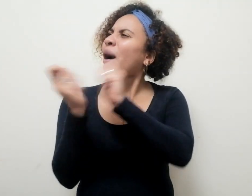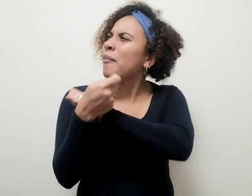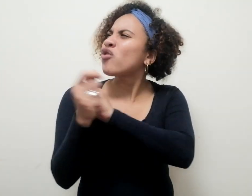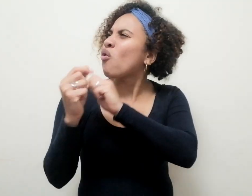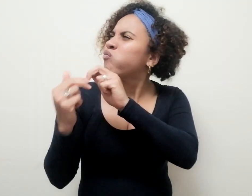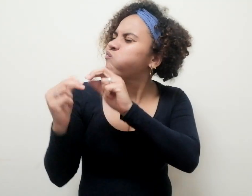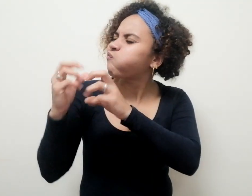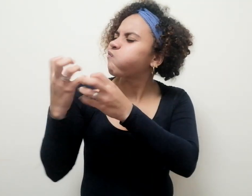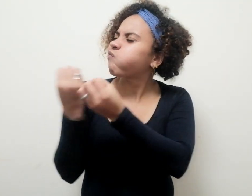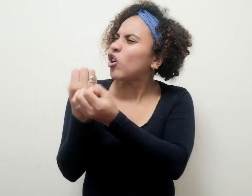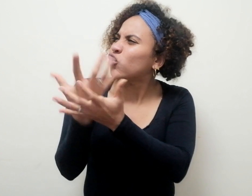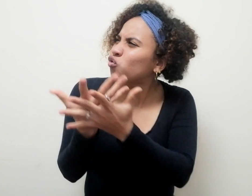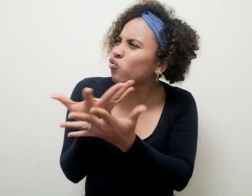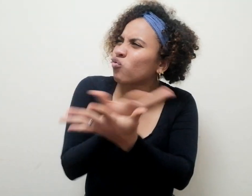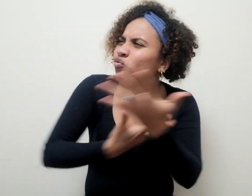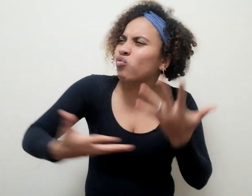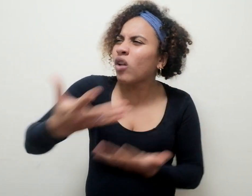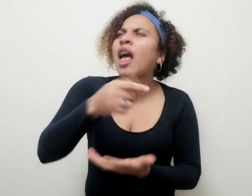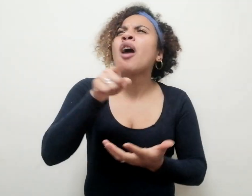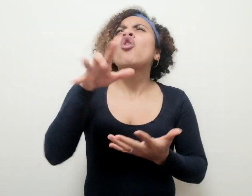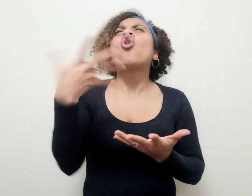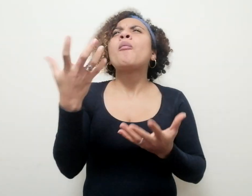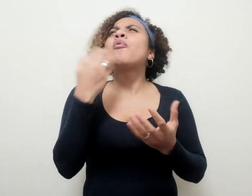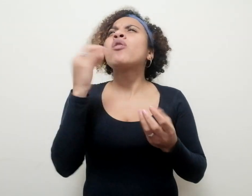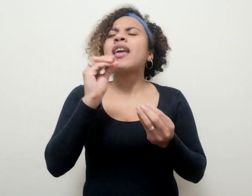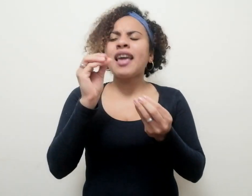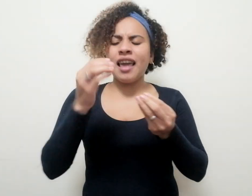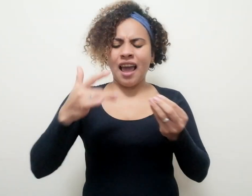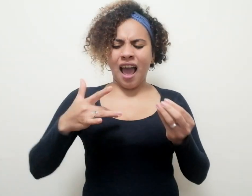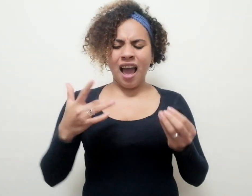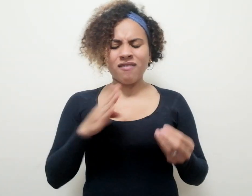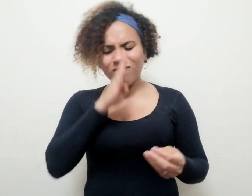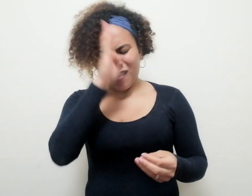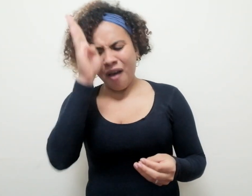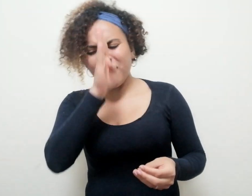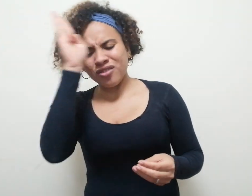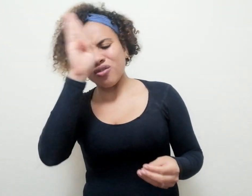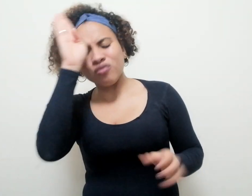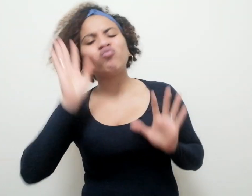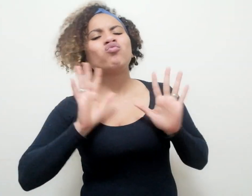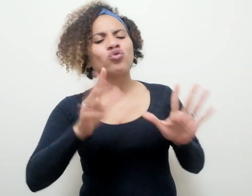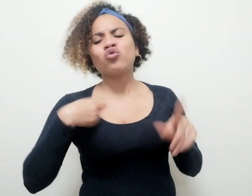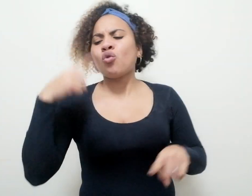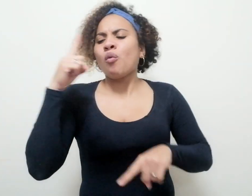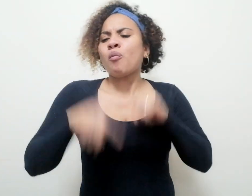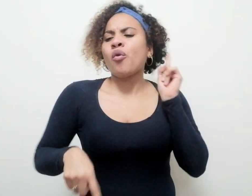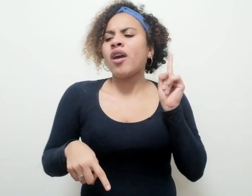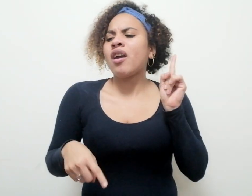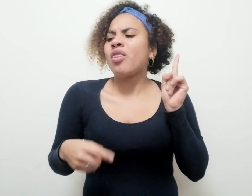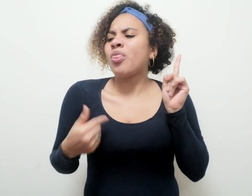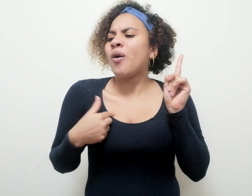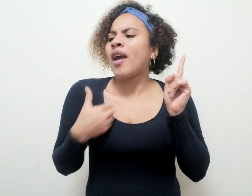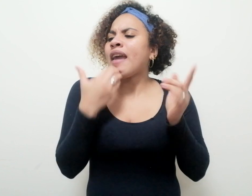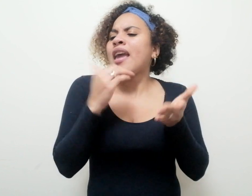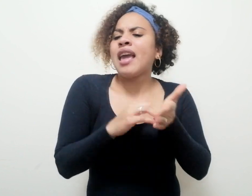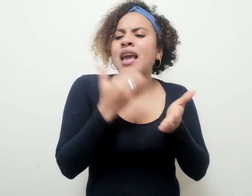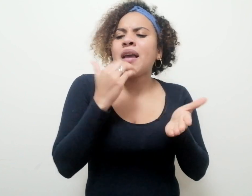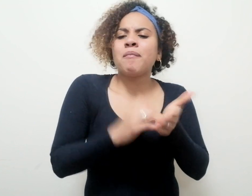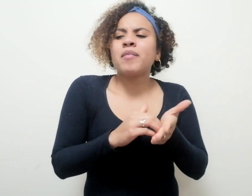hábitos de negociación subcutáneos y que yo por lo pronto solo puedo ejemplificar con lo que